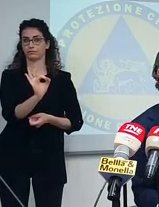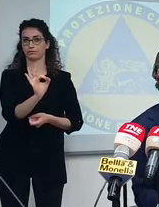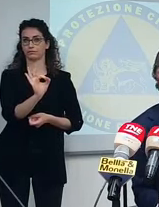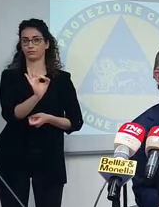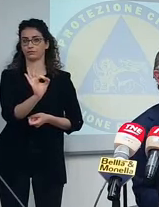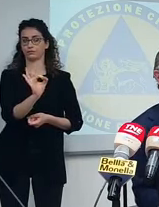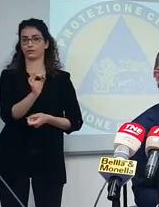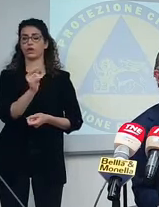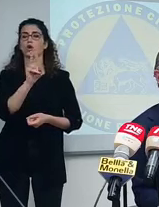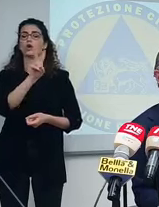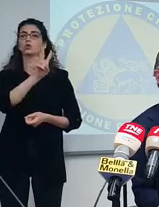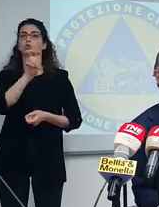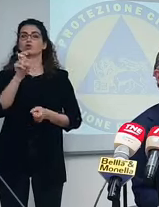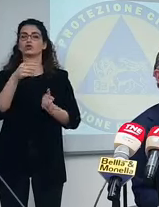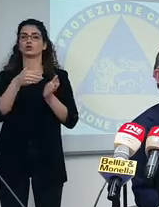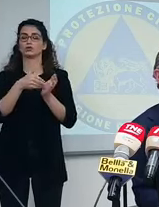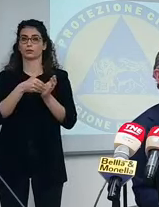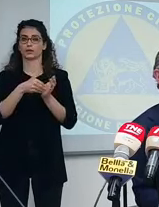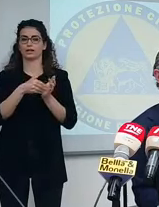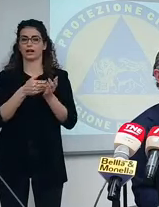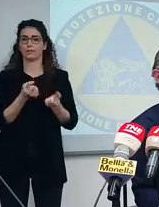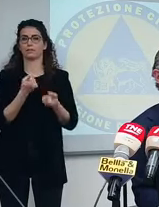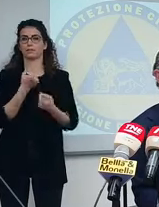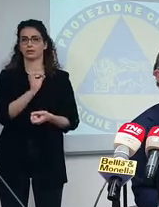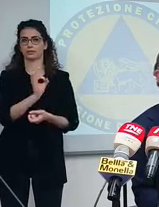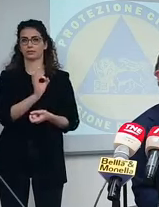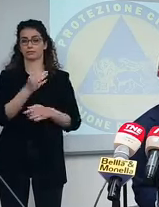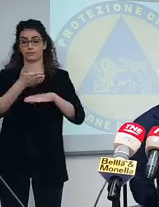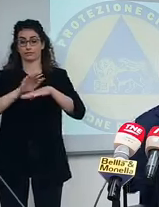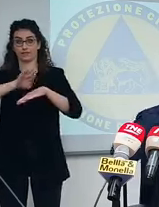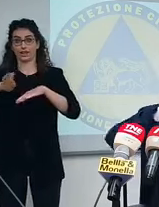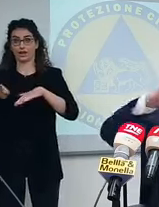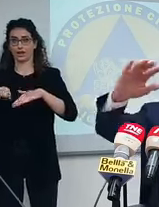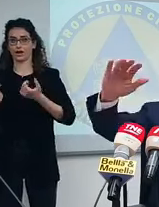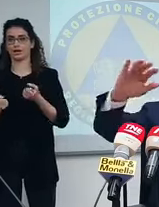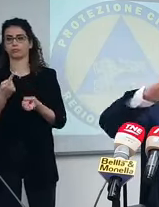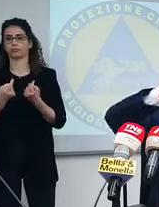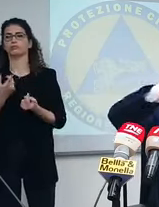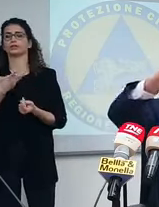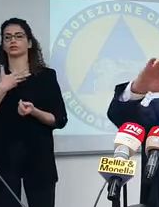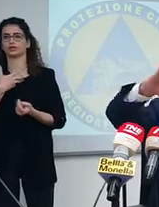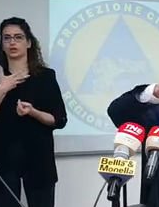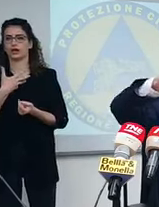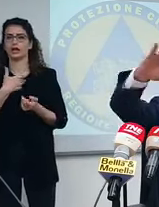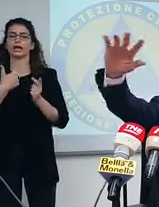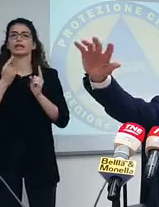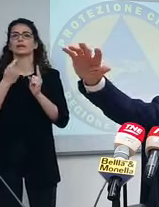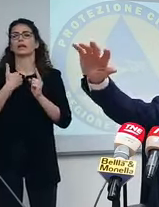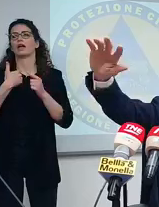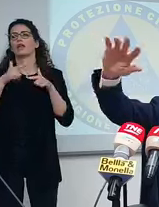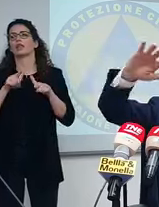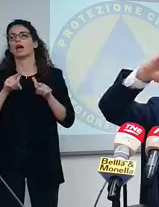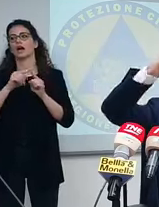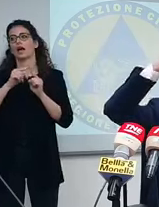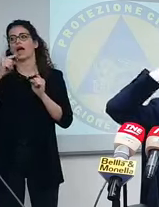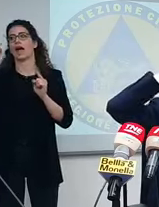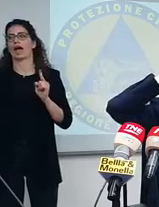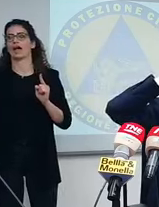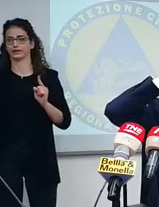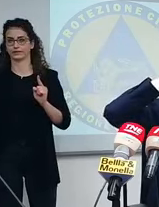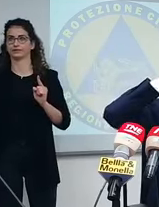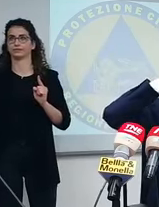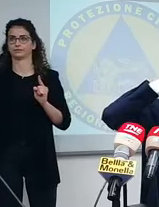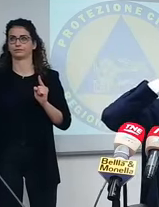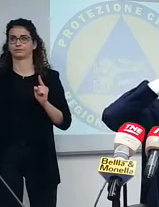Quindi 200.000 non hanno avuto sintomi. L'altra metà ha avuto sintomi. In maniera graduale, dal raffreddore, un po' di stanchezza, magari qualche